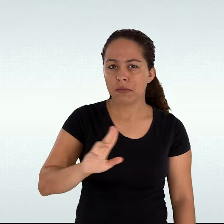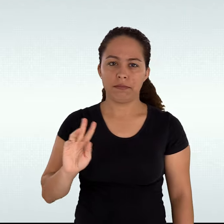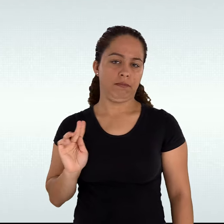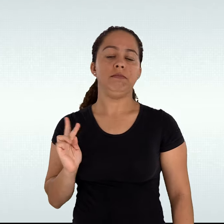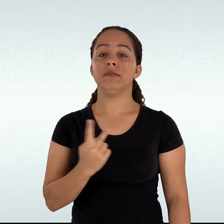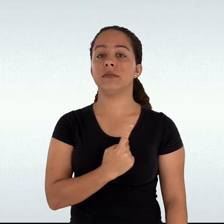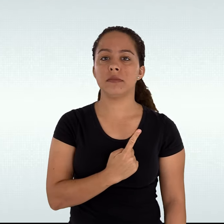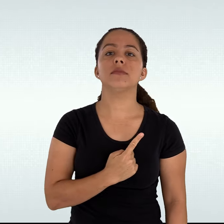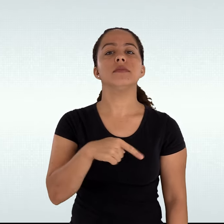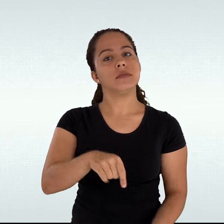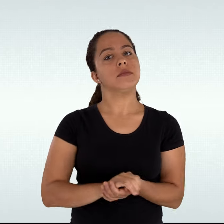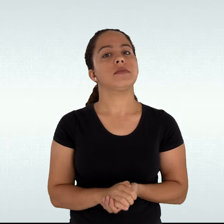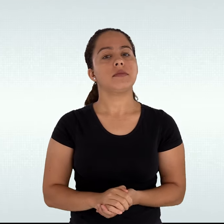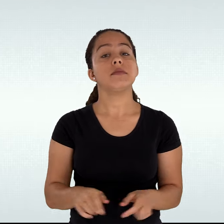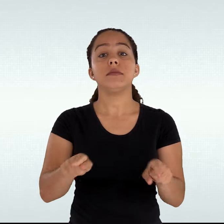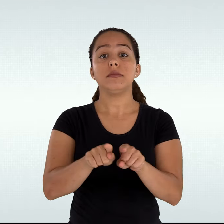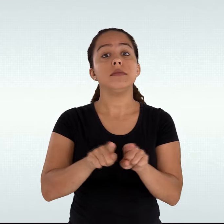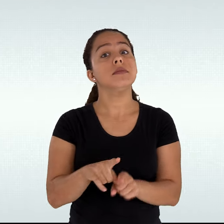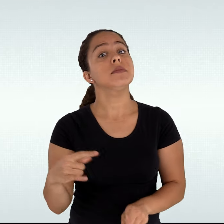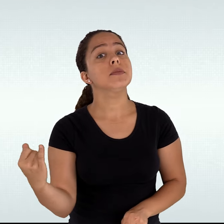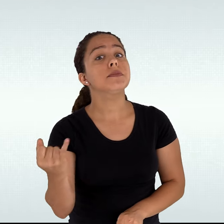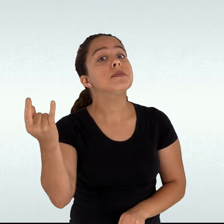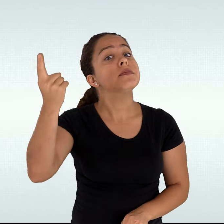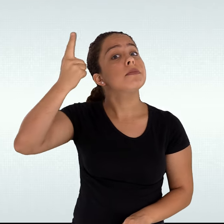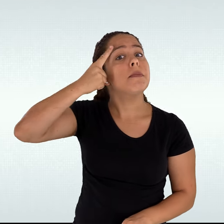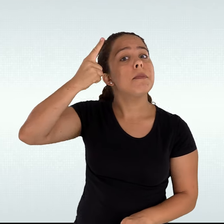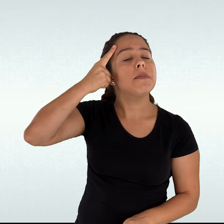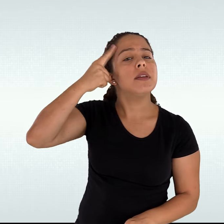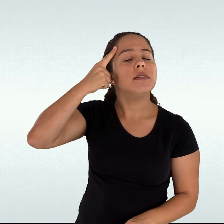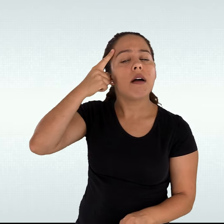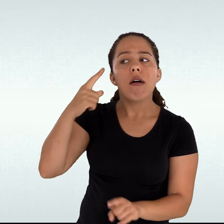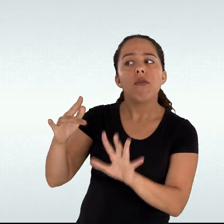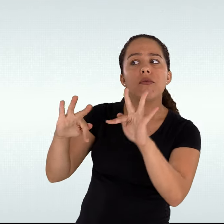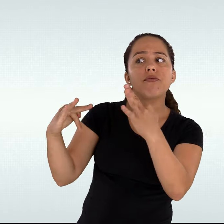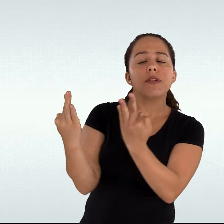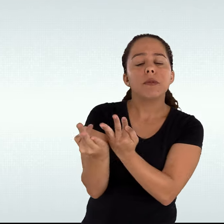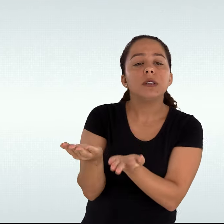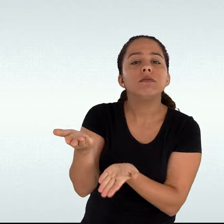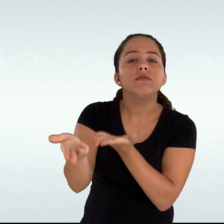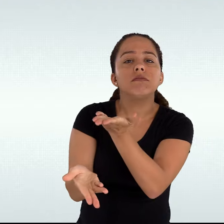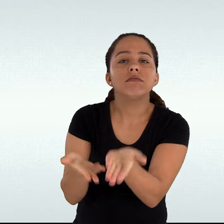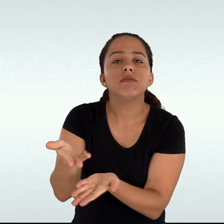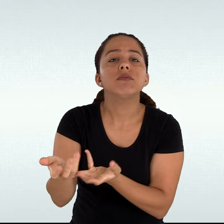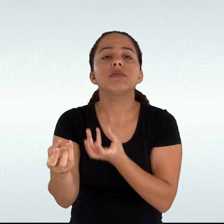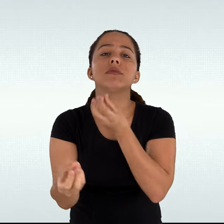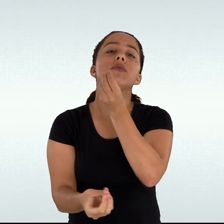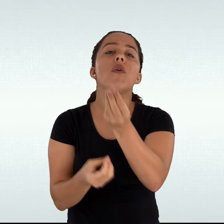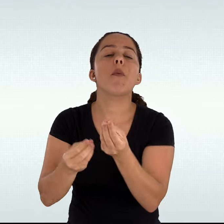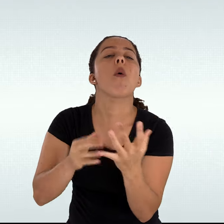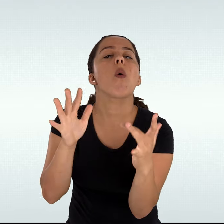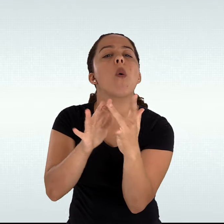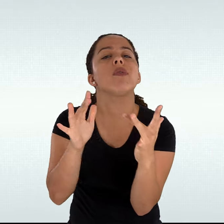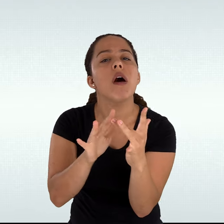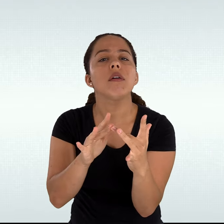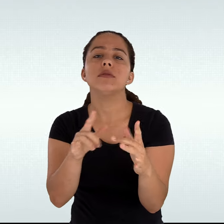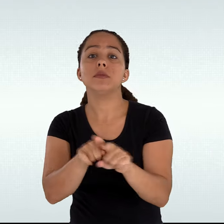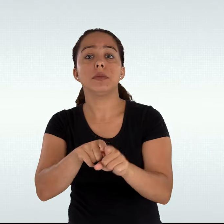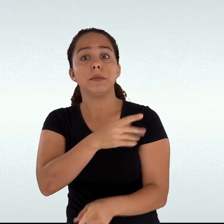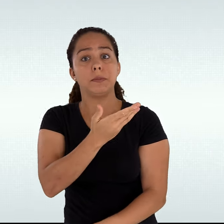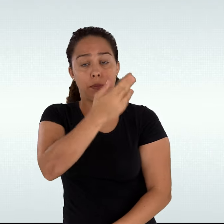garantia burocrática do direito ao nome social. É necessário criar condições para que as famílias,